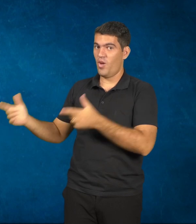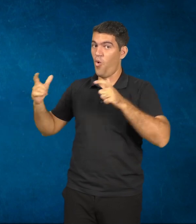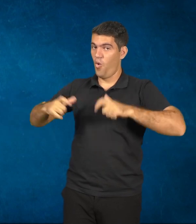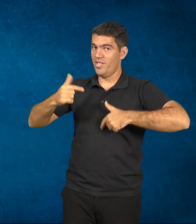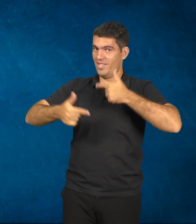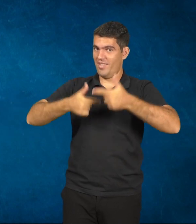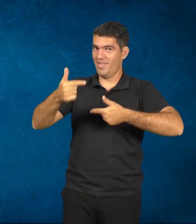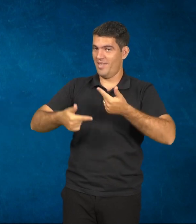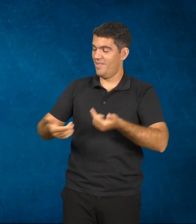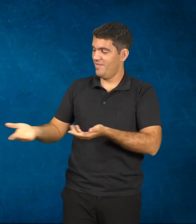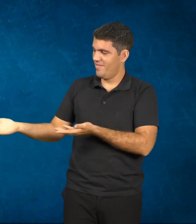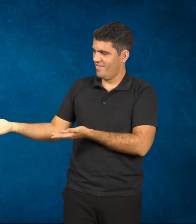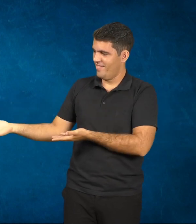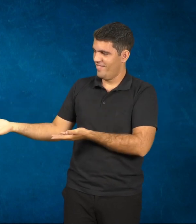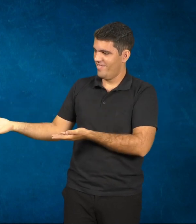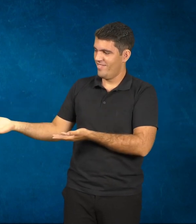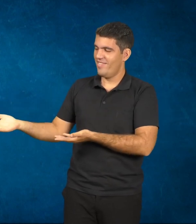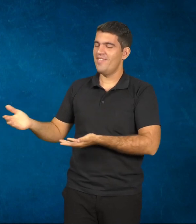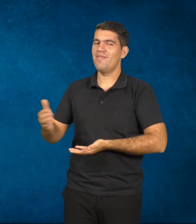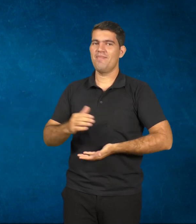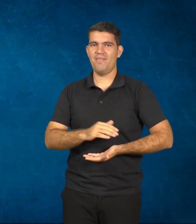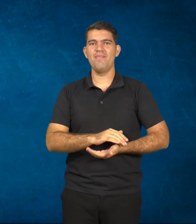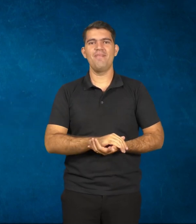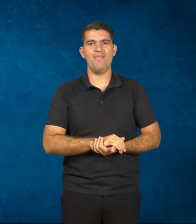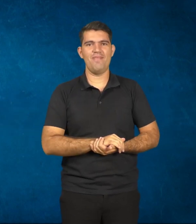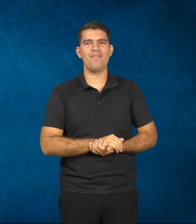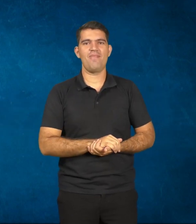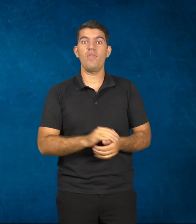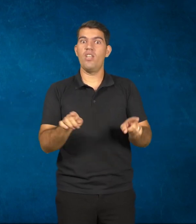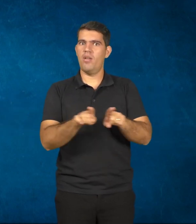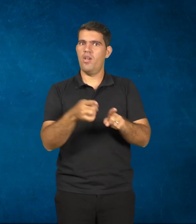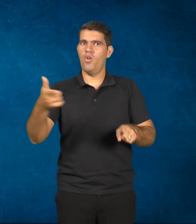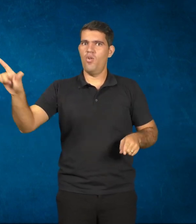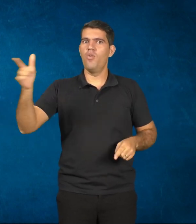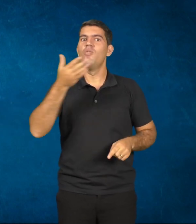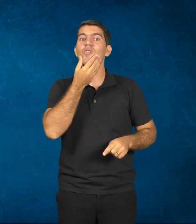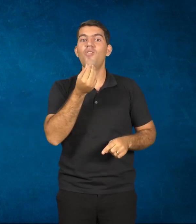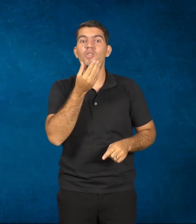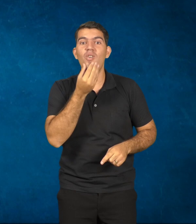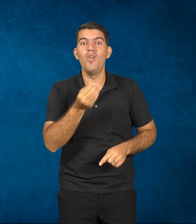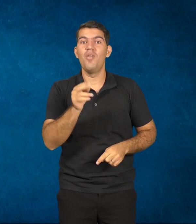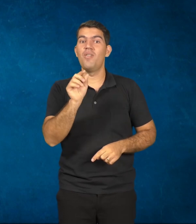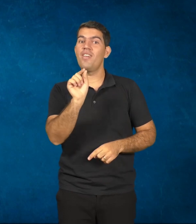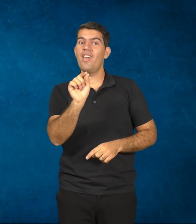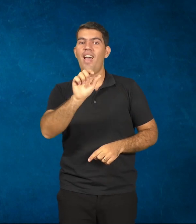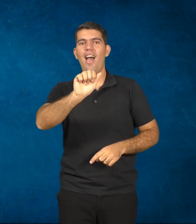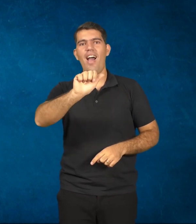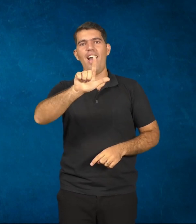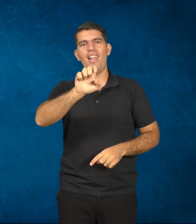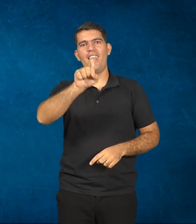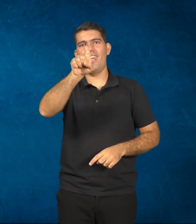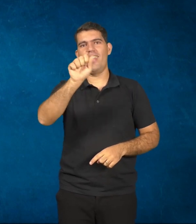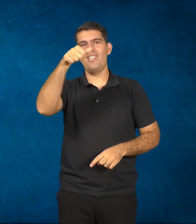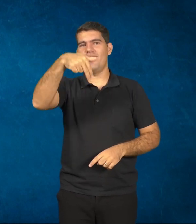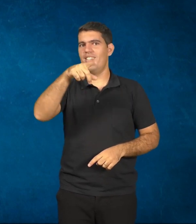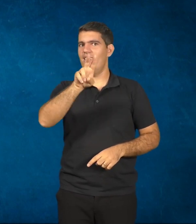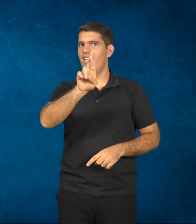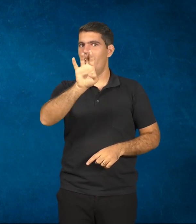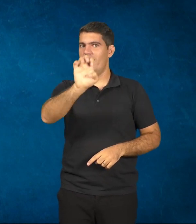Municipal de Educação do Rio de Janeiro. Também trouxemos o professor Alessandro Farmias, que é coordenador da